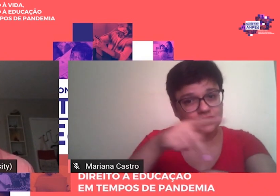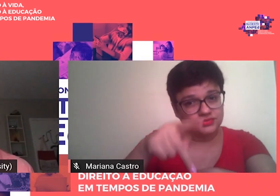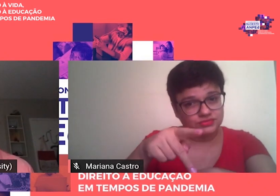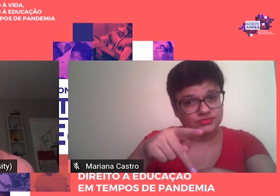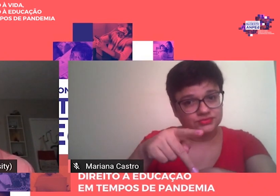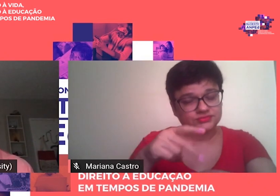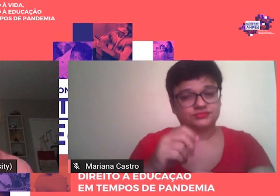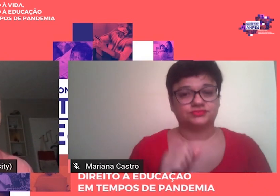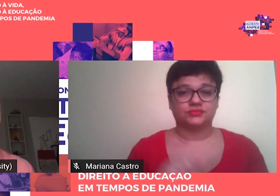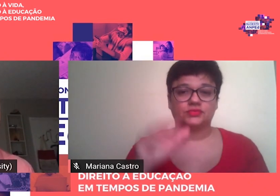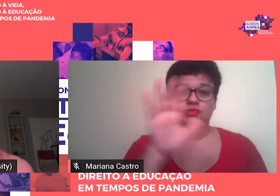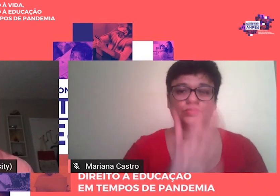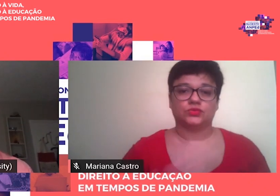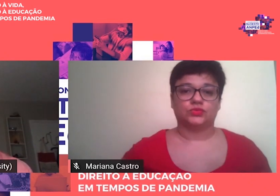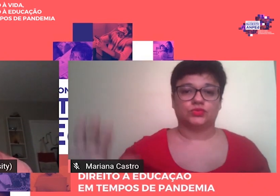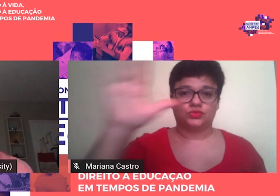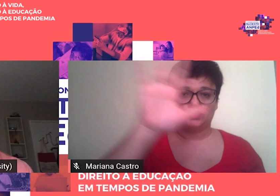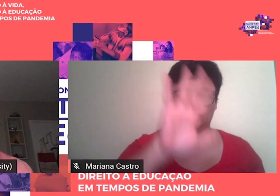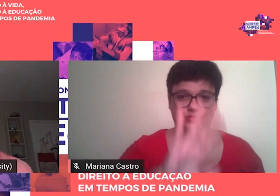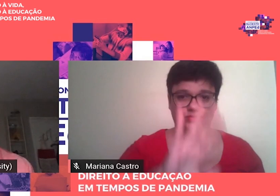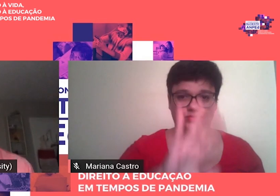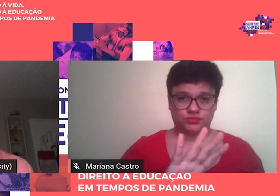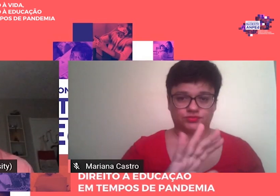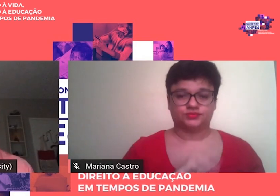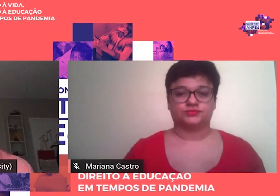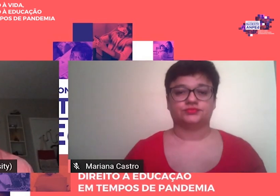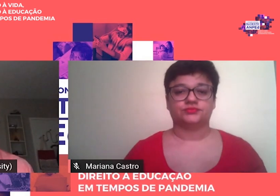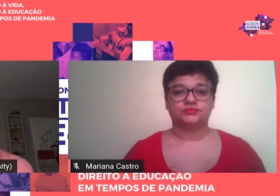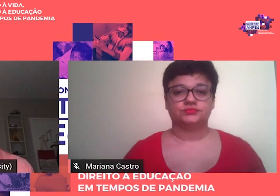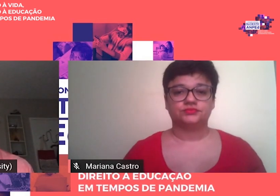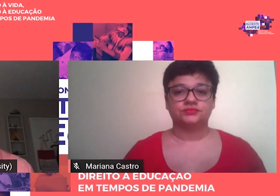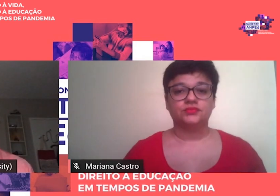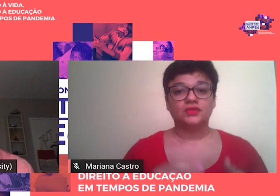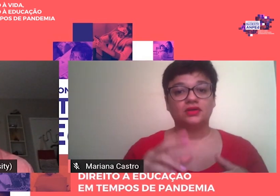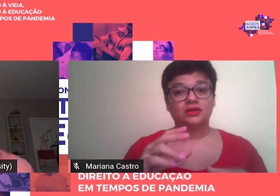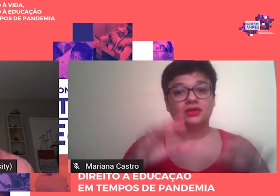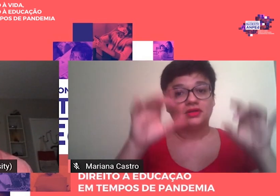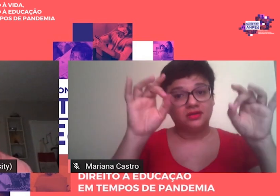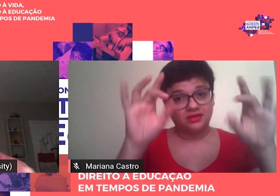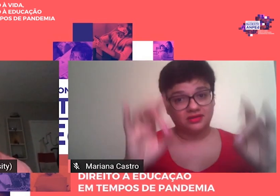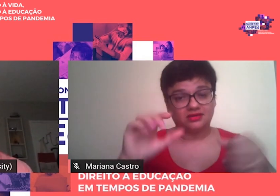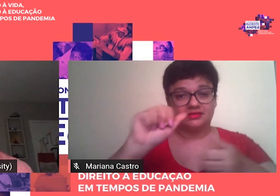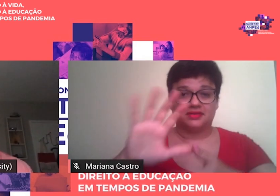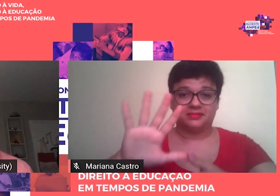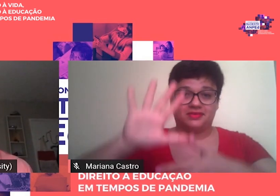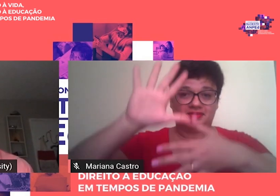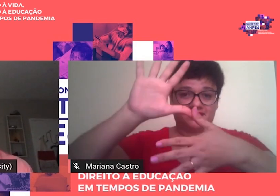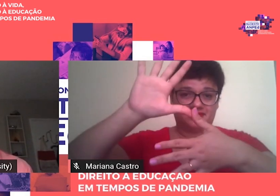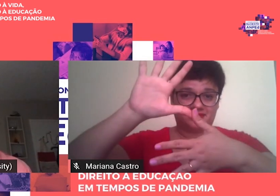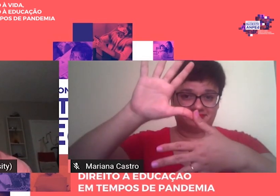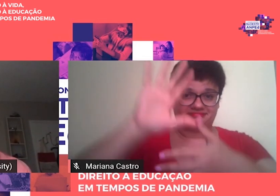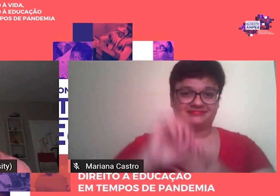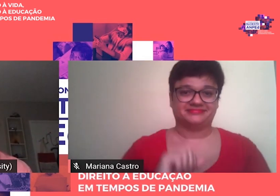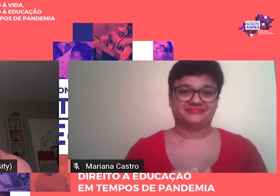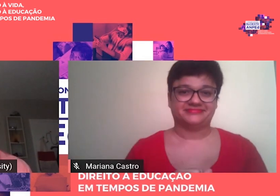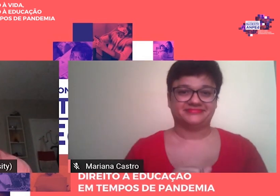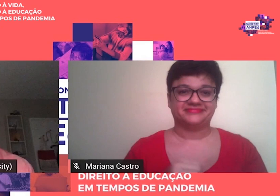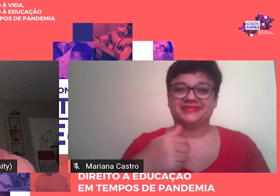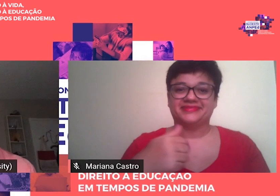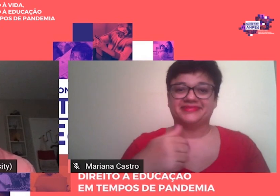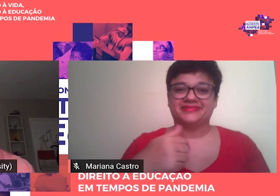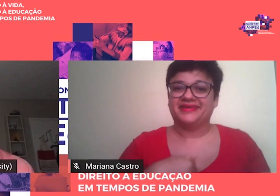Global E em particular O latino-americano Eu Estou muito